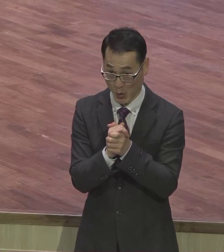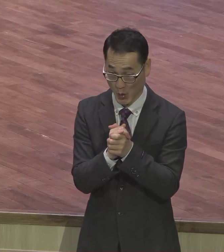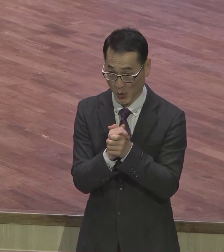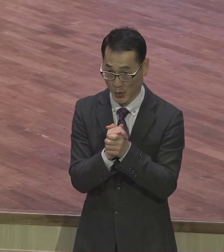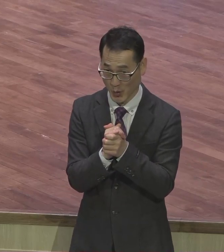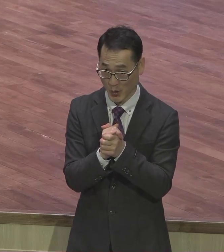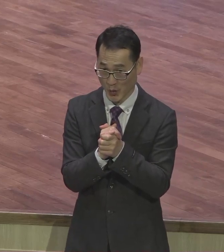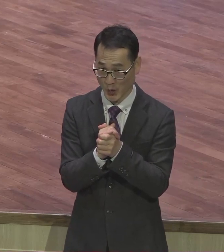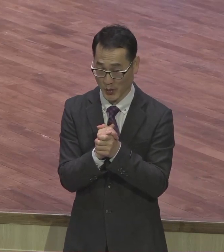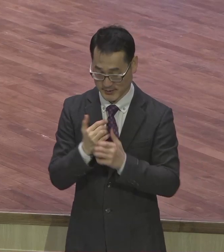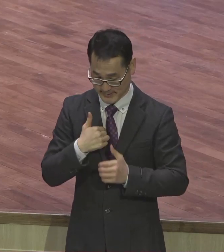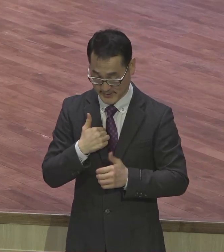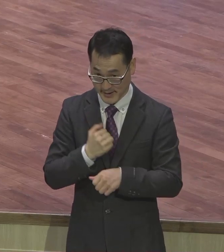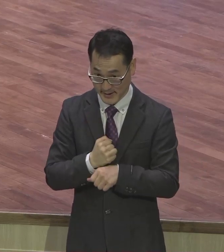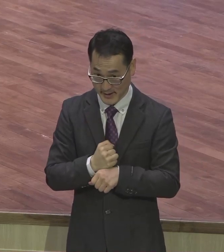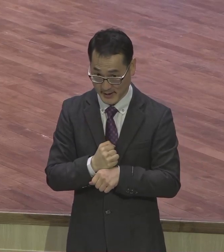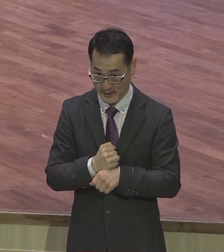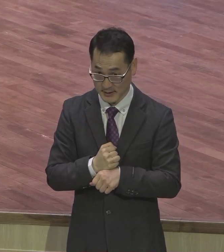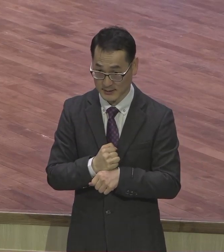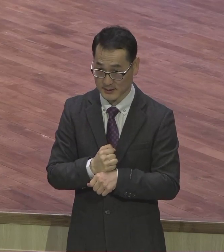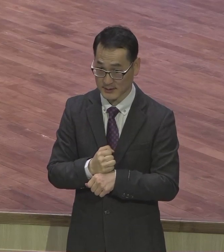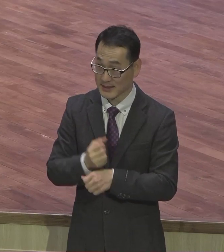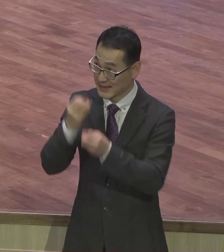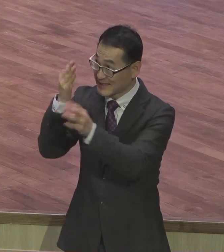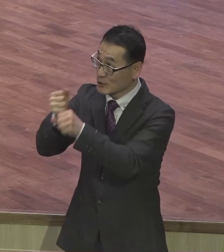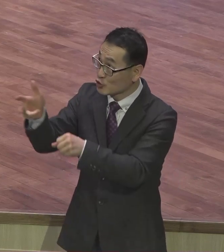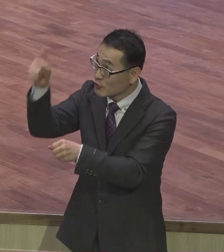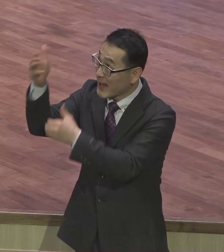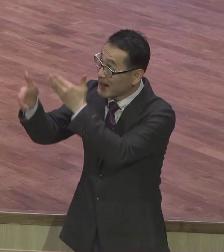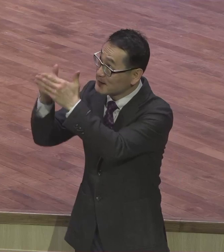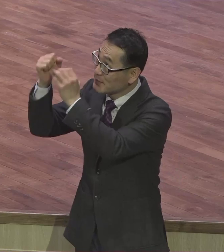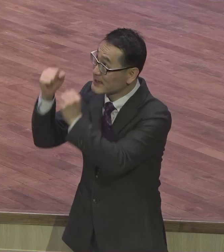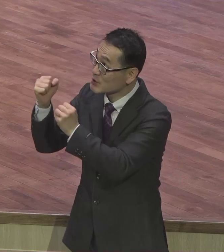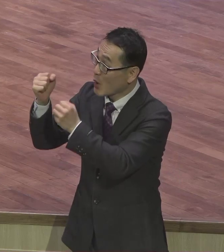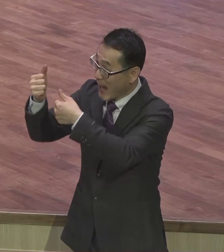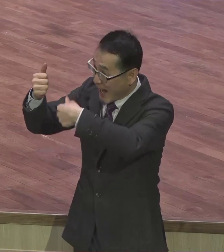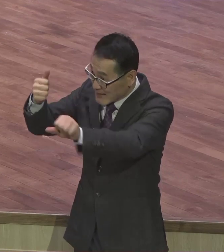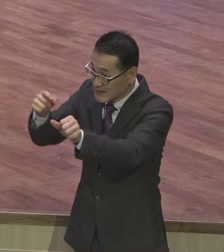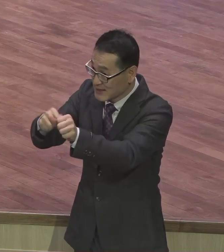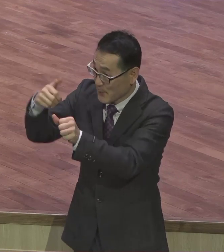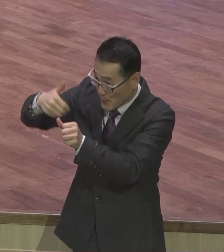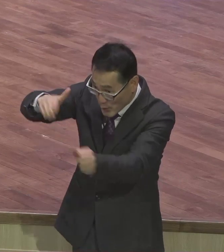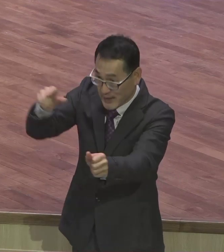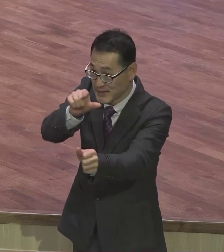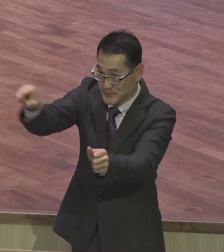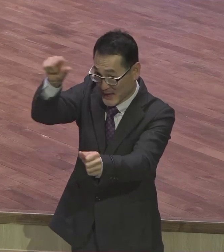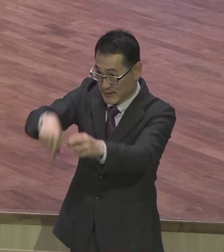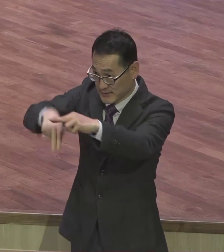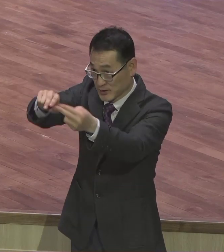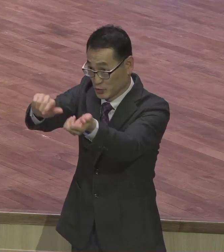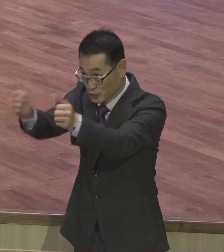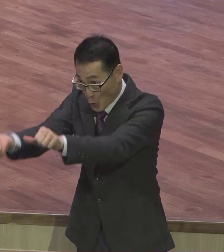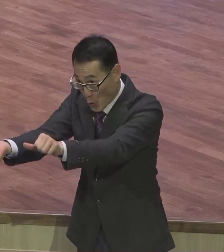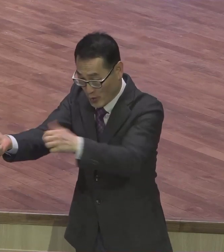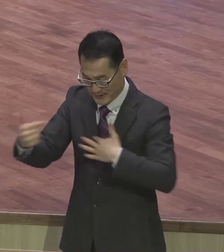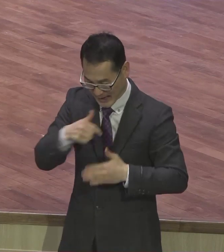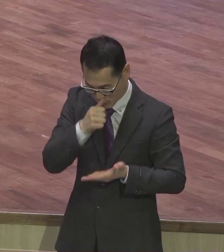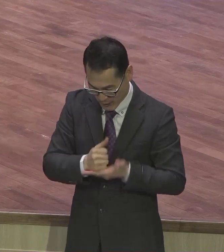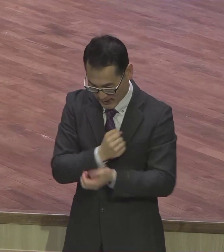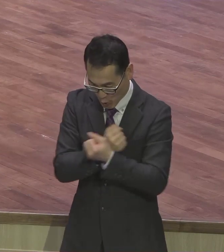그분이 아들 예수님을 보내서 십자 죽게 하시고 내조를 사해 주시고 3일 만에 부활시켜가지고 내게 영생의